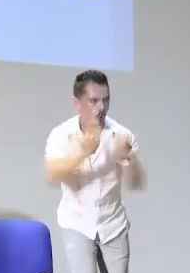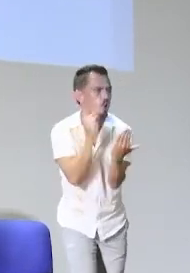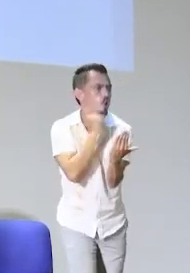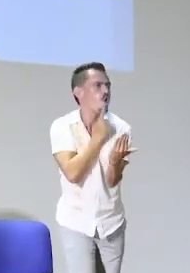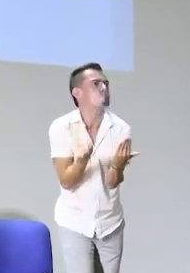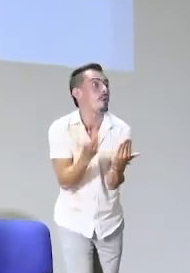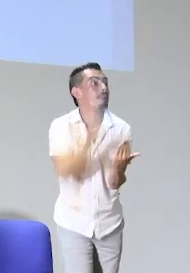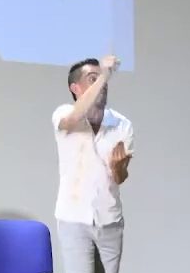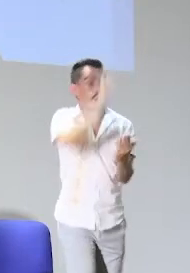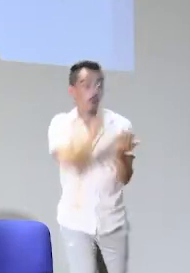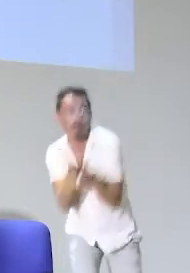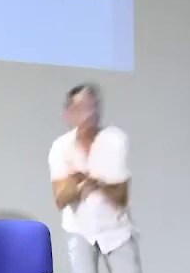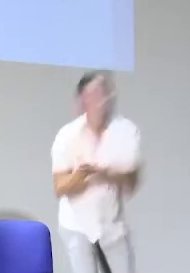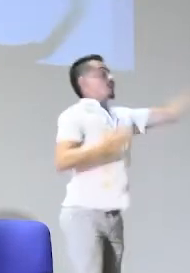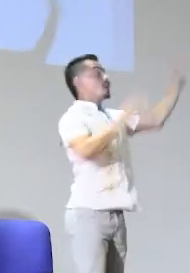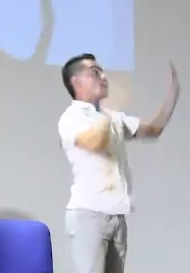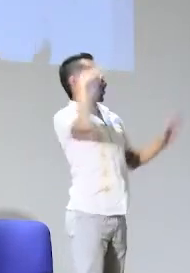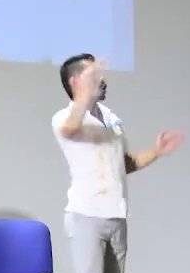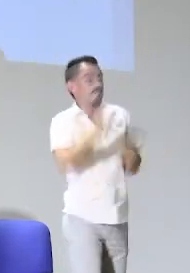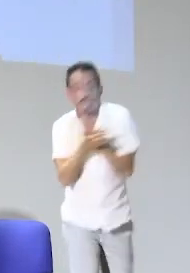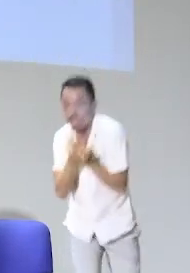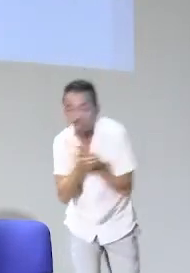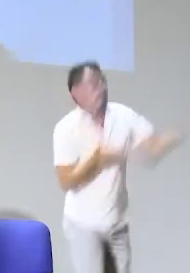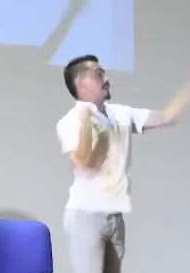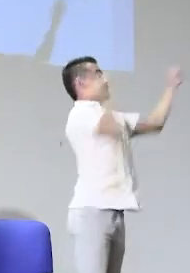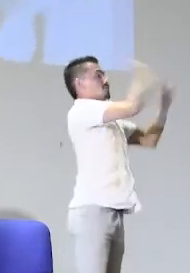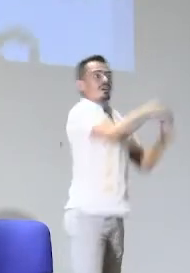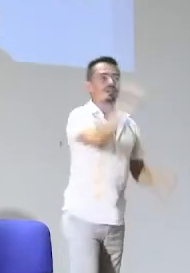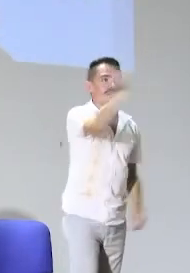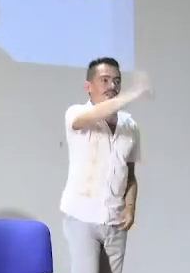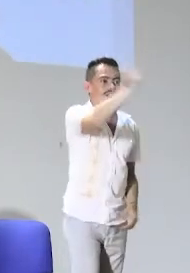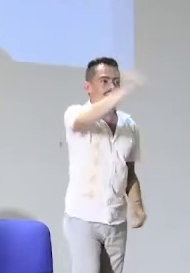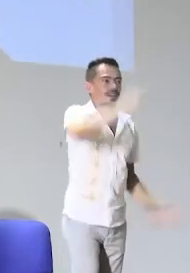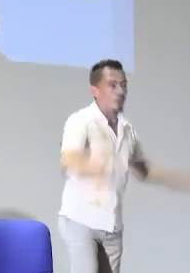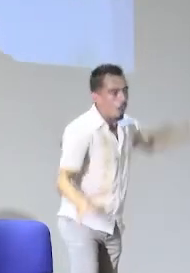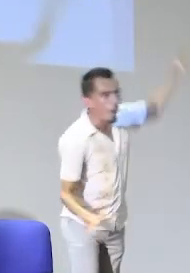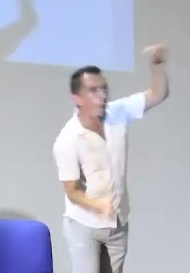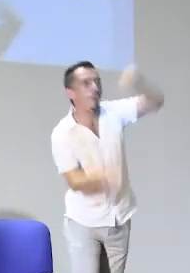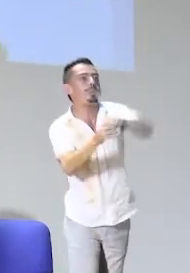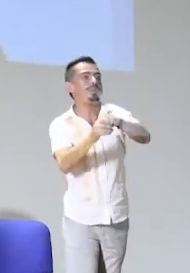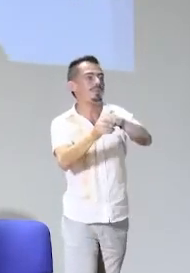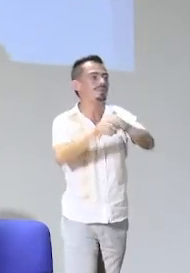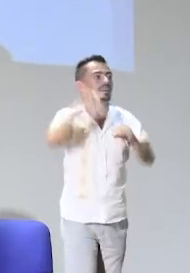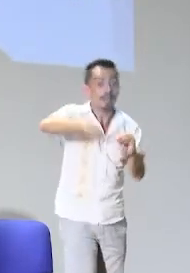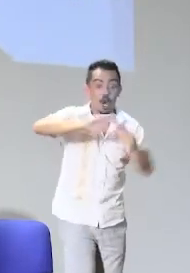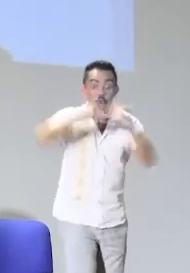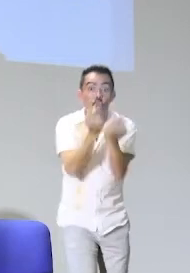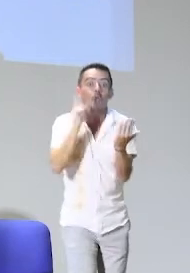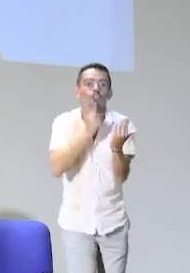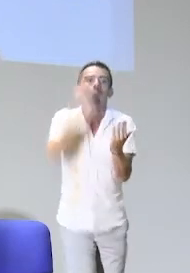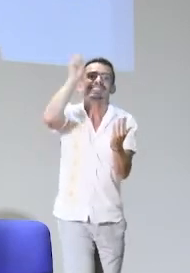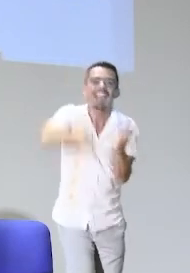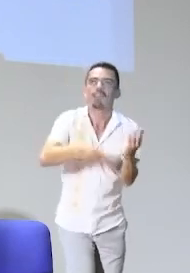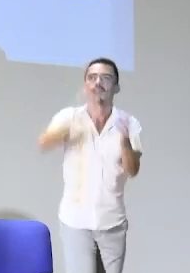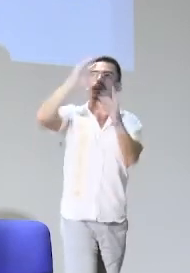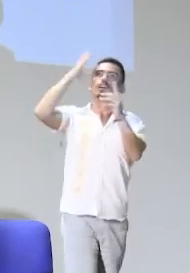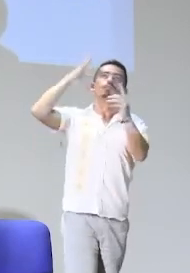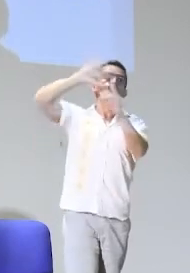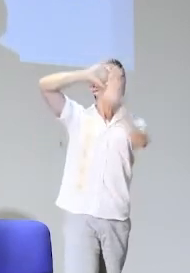qué es que queremos para la escuela, ¿sí? Qué es que queremos para la educación sorda. ¿Queremos como tal sacar a los oyentes? Yo creo que ninguno estamos